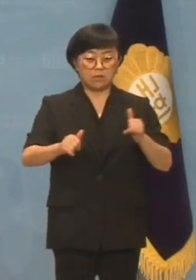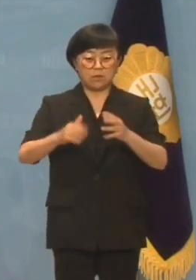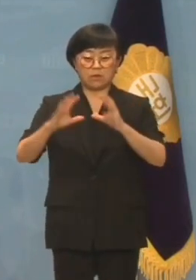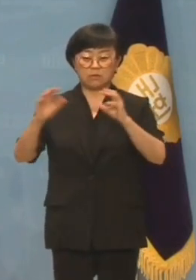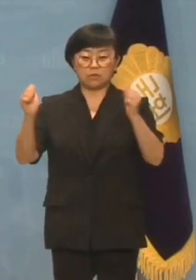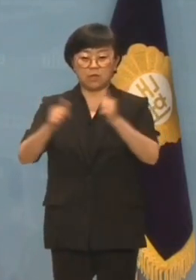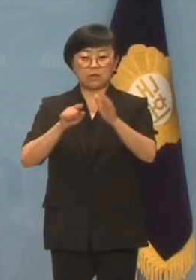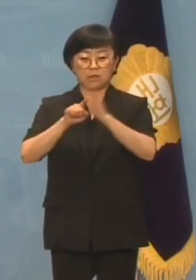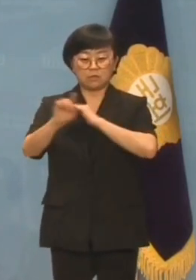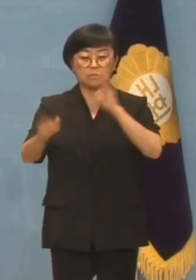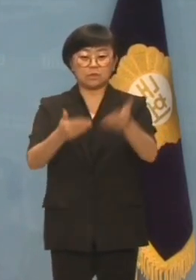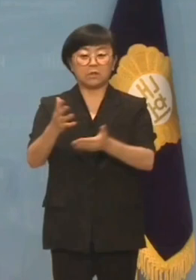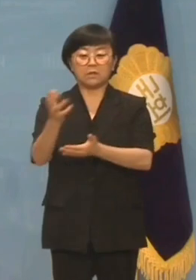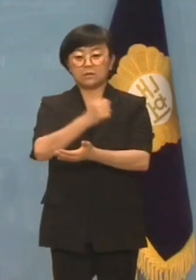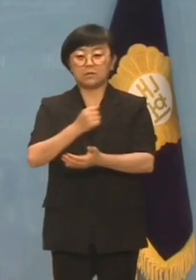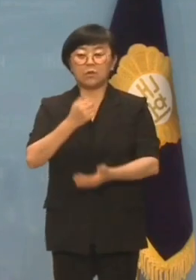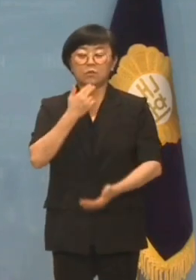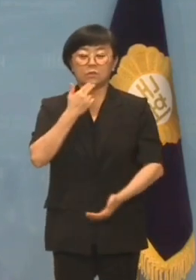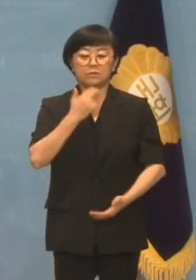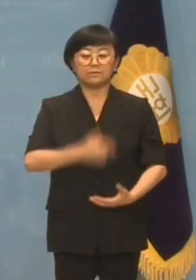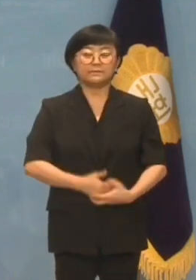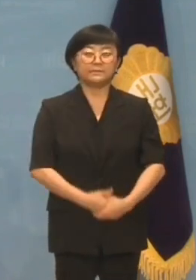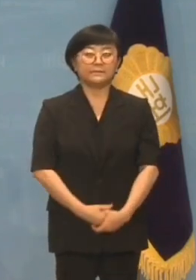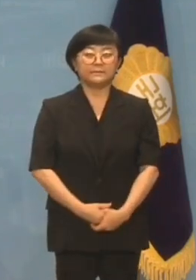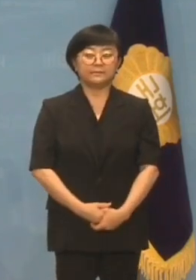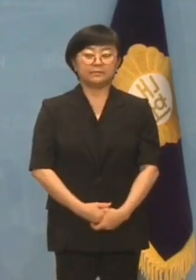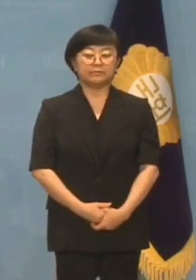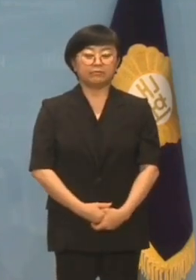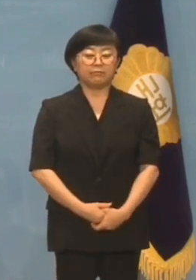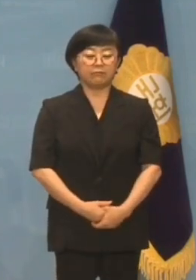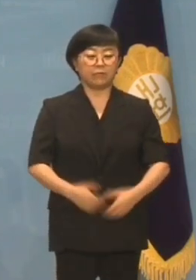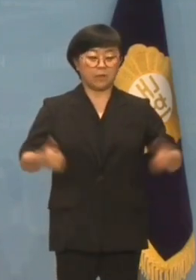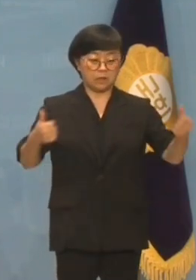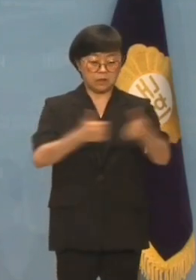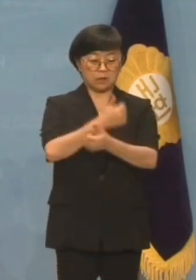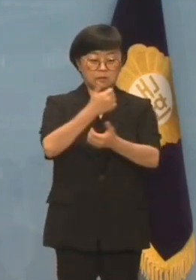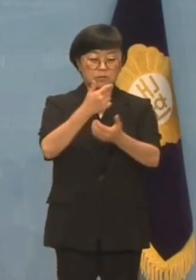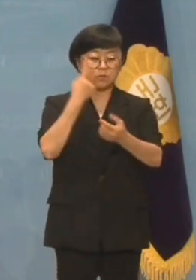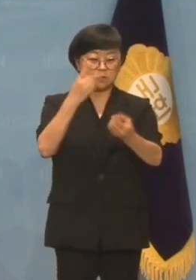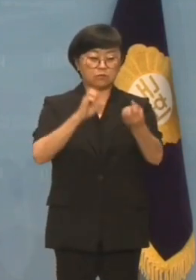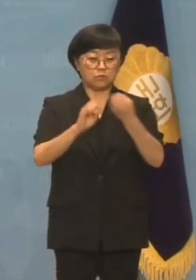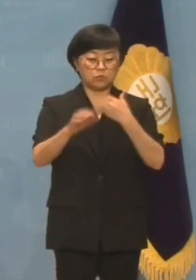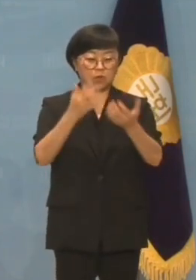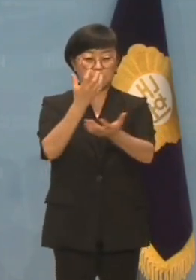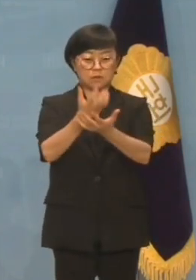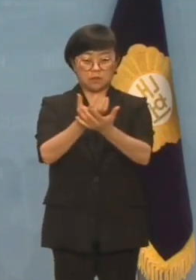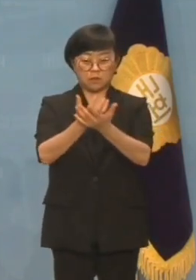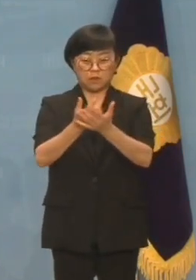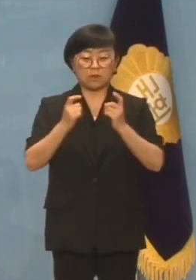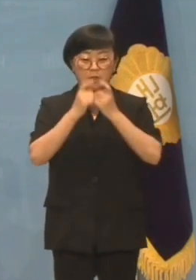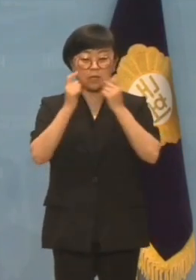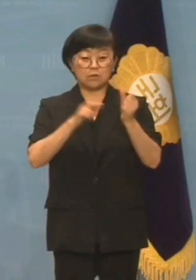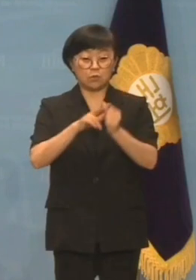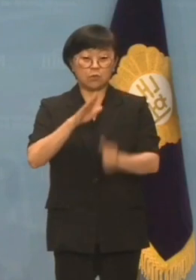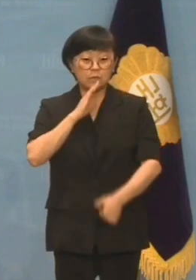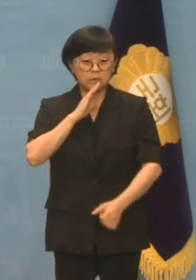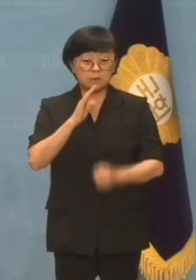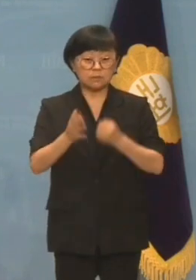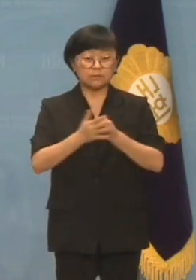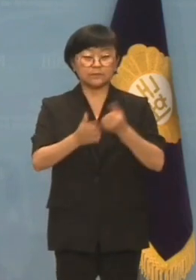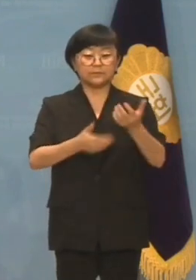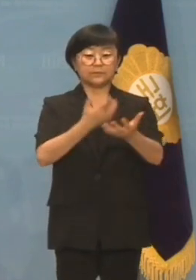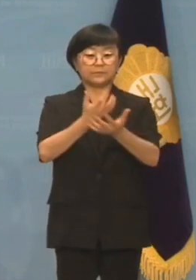국회를 압수수색한 적은 없었습니다. 인사청문회 자료가 개인정보입니까? 앞으로